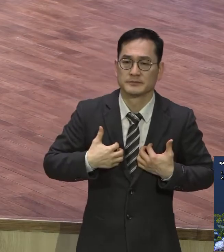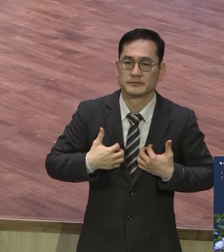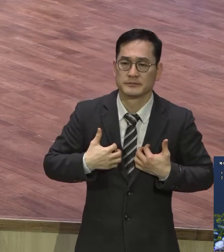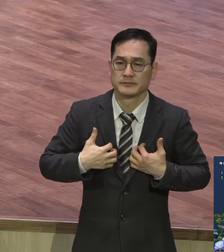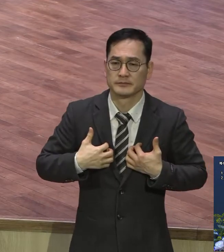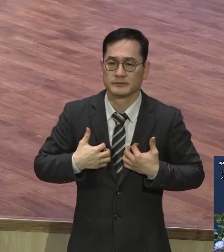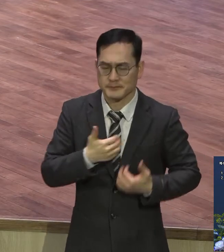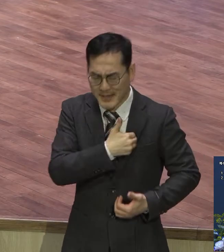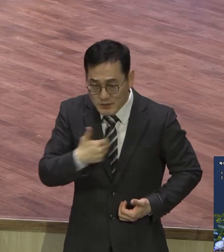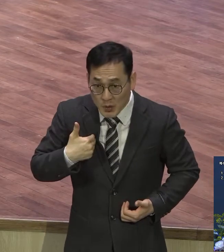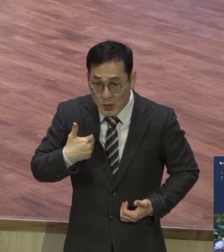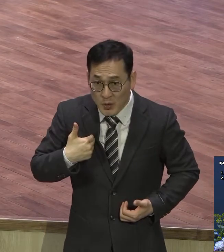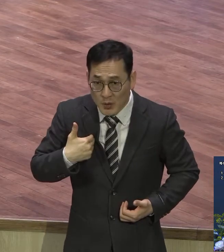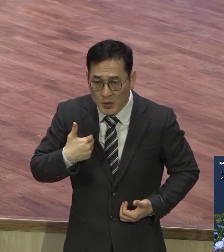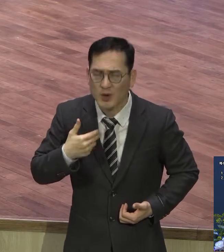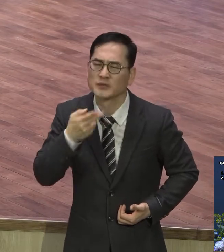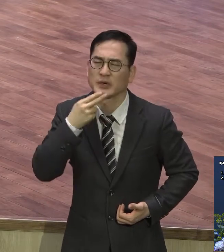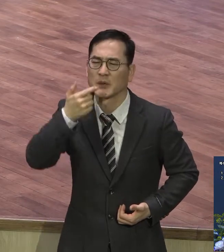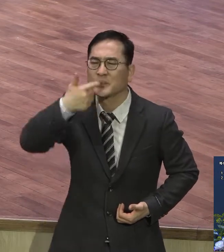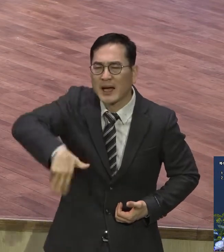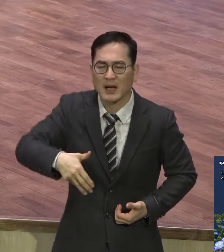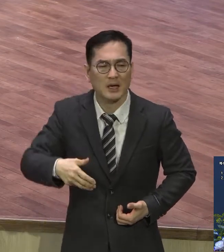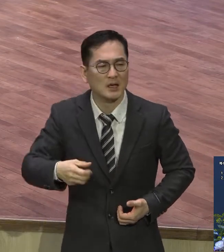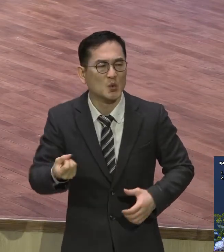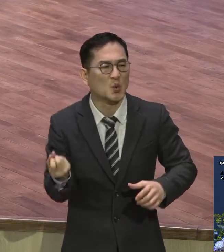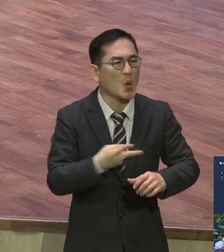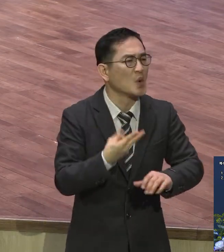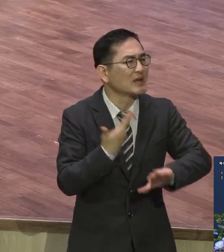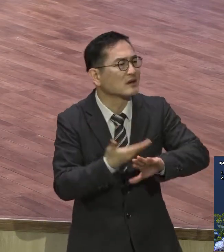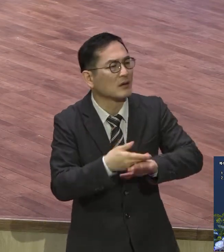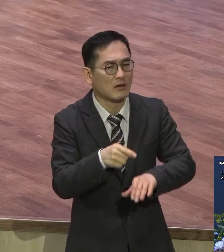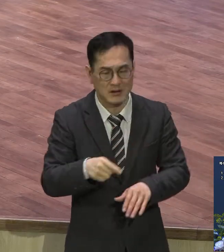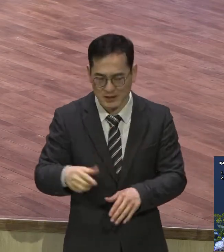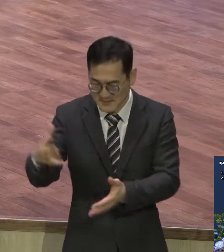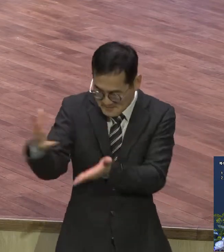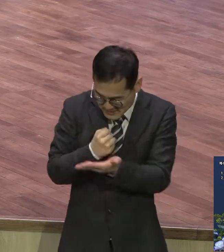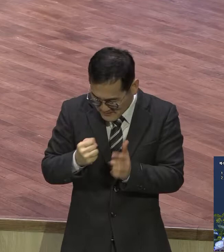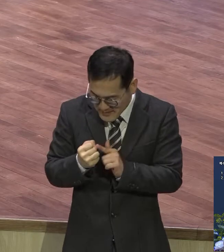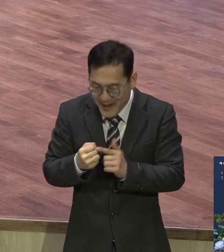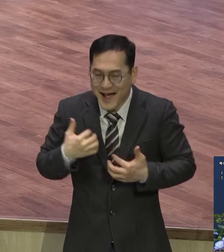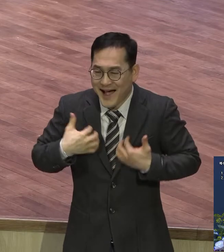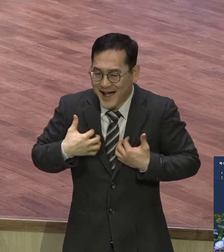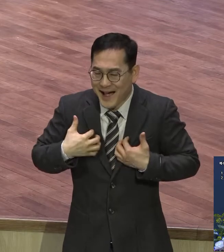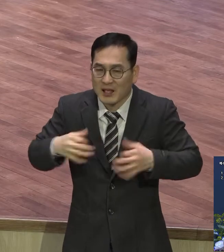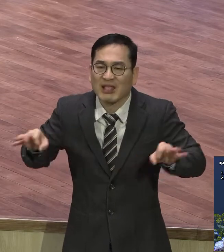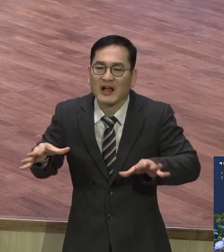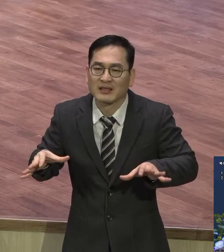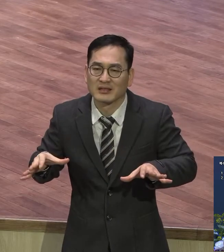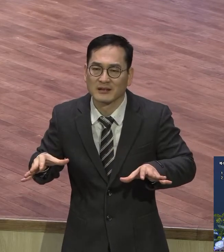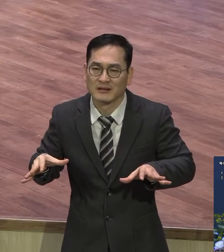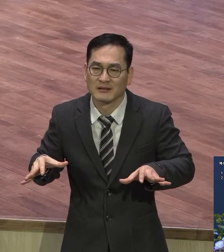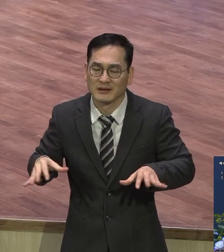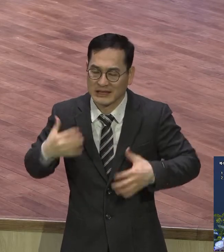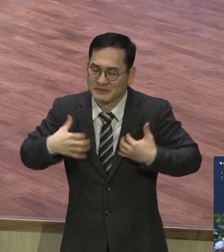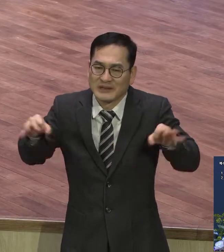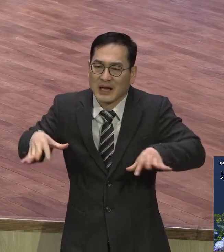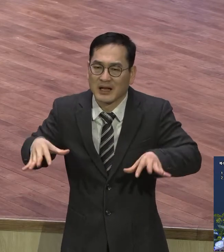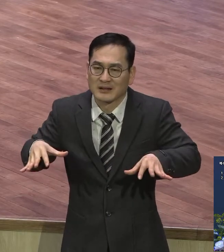남는 거 뭐예요 과도한 욕망 스트레스 이것으로 인해서 마침내 불행하고